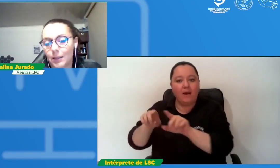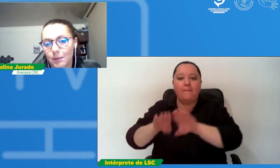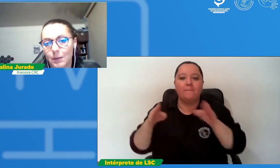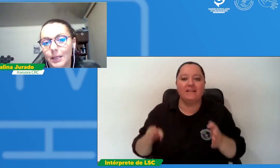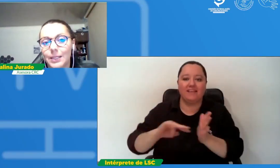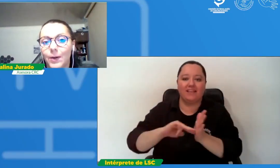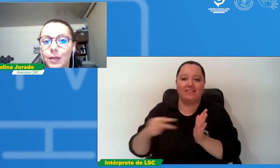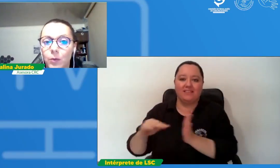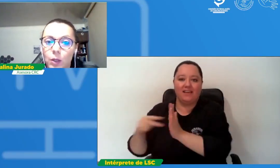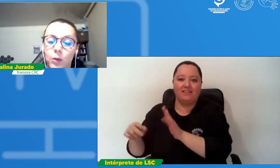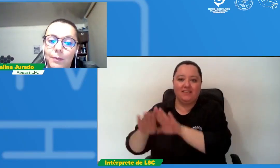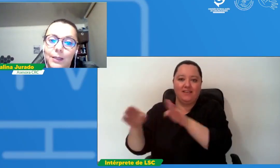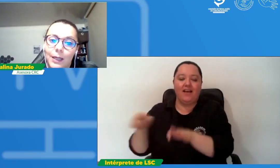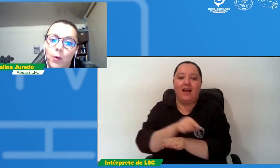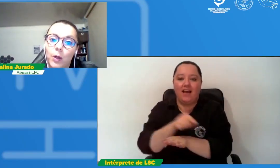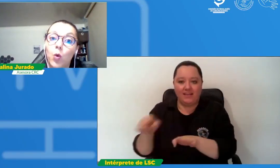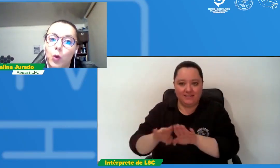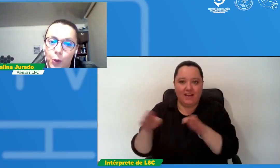llevaremos seguramente a cabo en junio